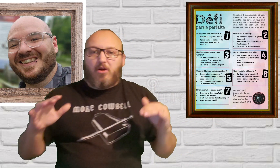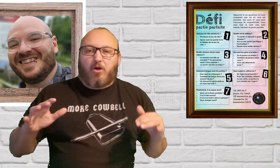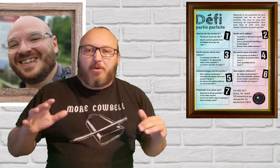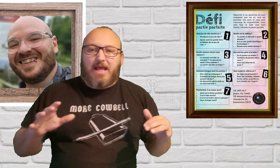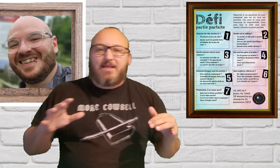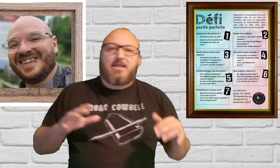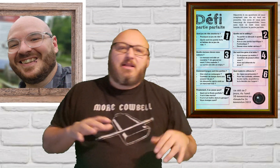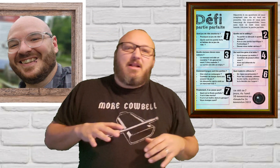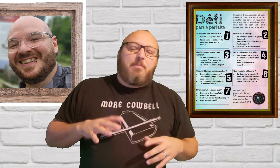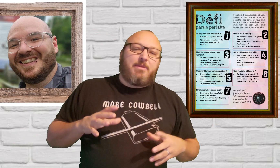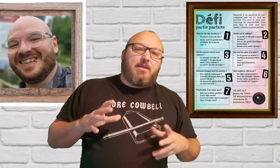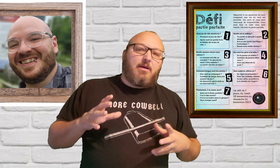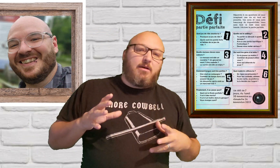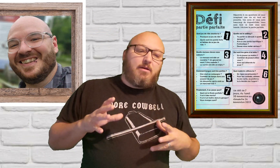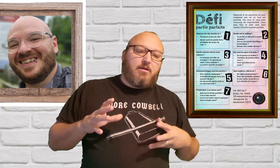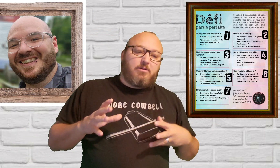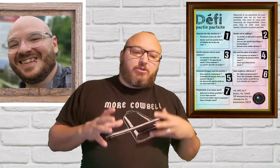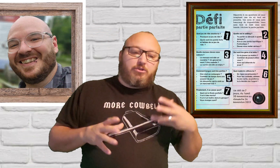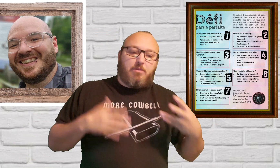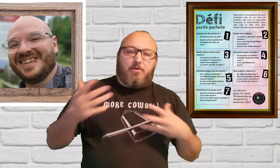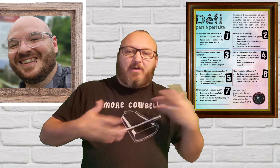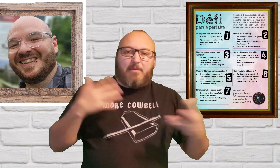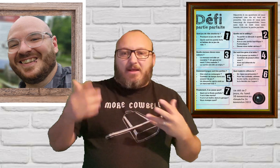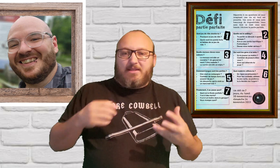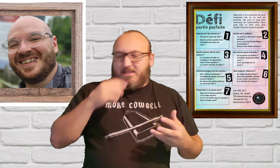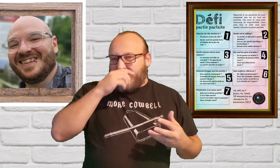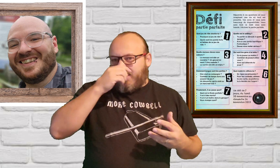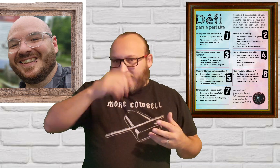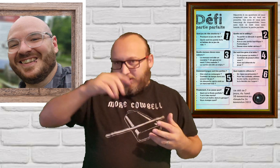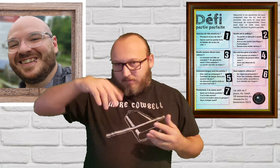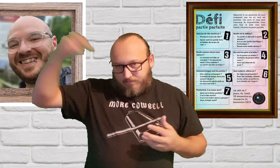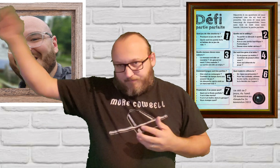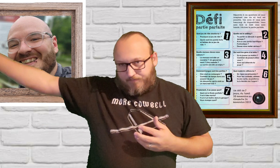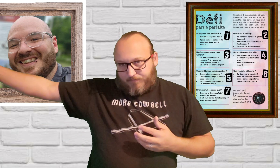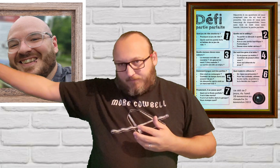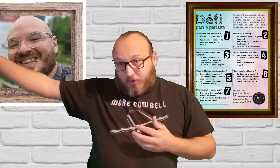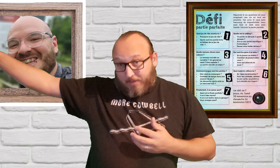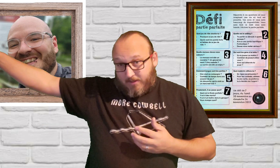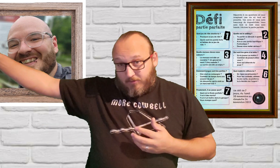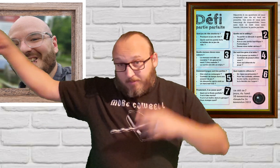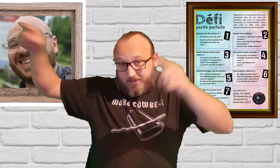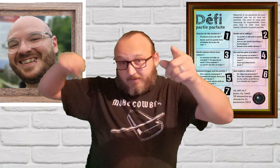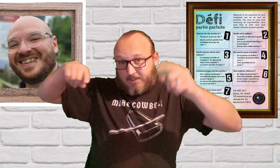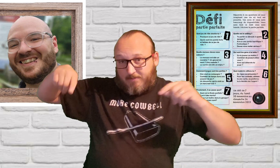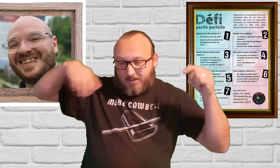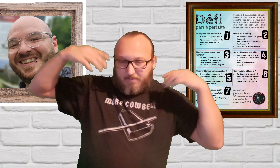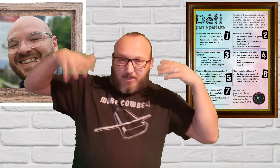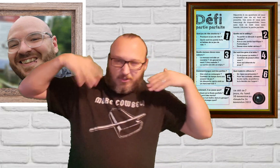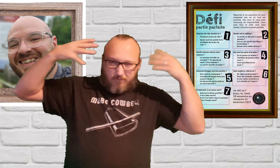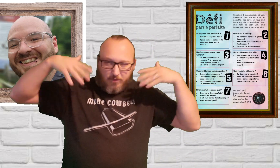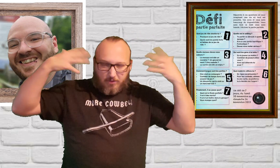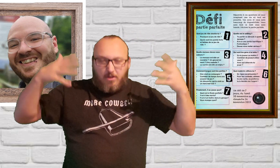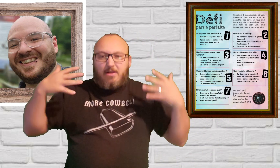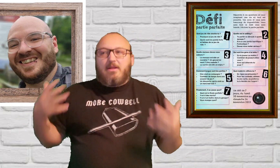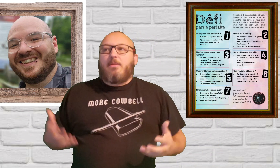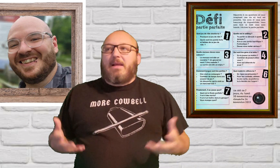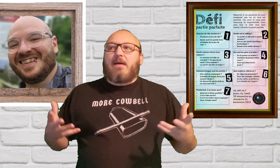leur menace puis je ne pas vraiment dit mais ça va être comme demain demain je vais vous expliquer comment je vois ça mais la